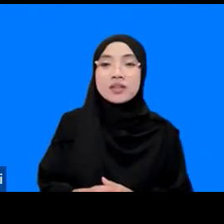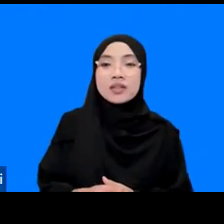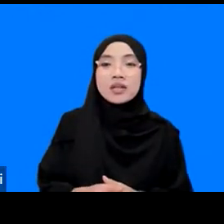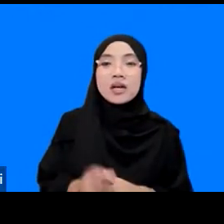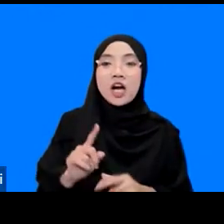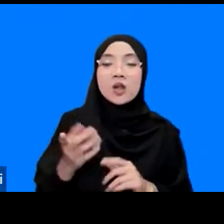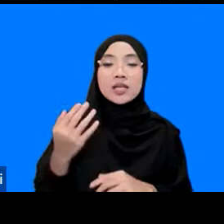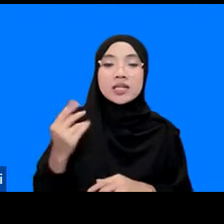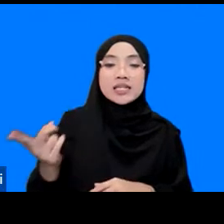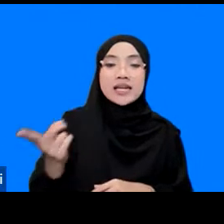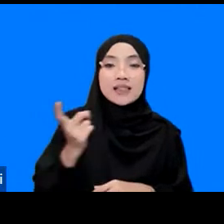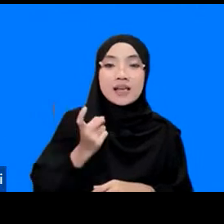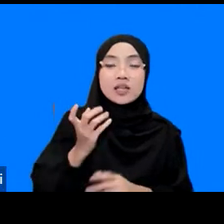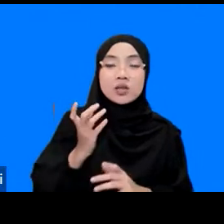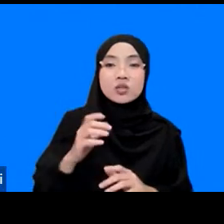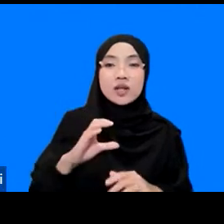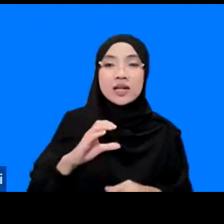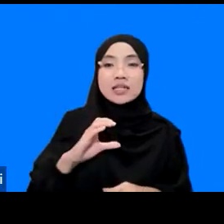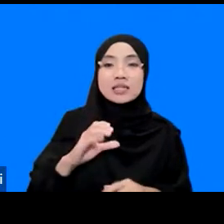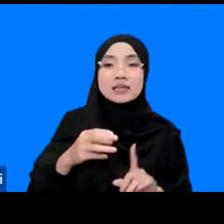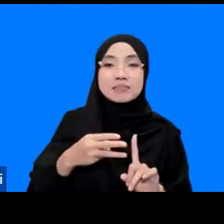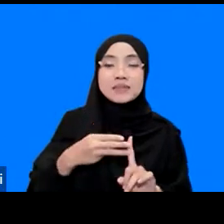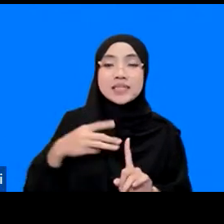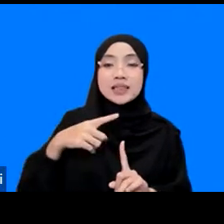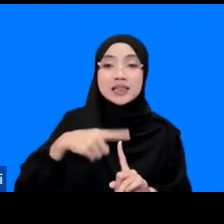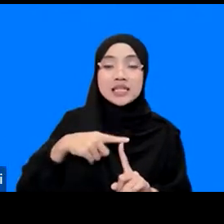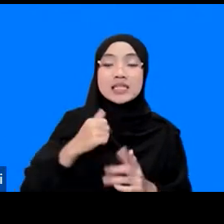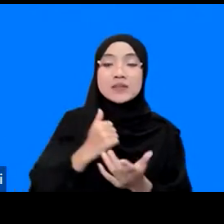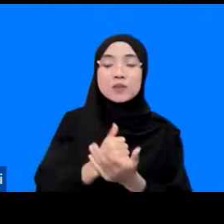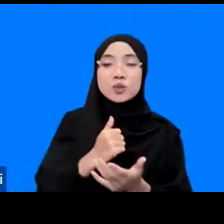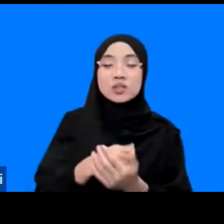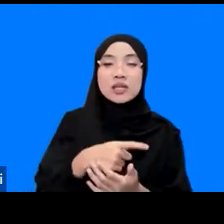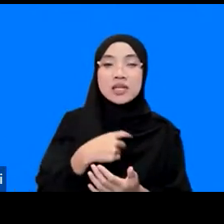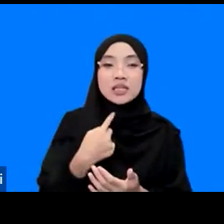pertanyaan yang tadi CBT ya sebetulnya kita sudah